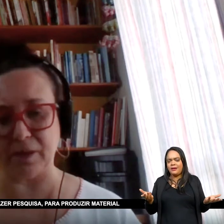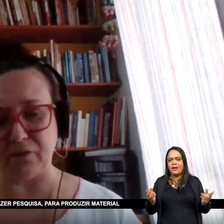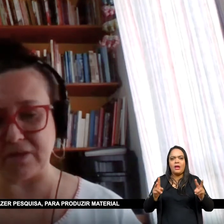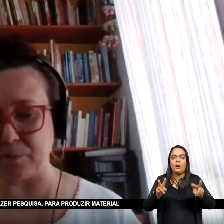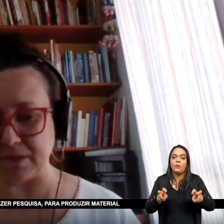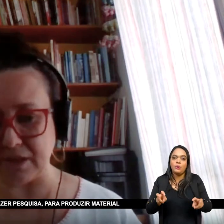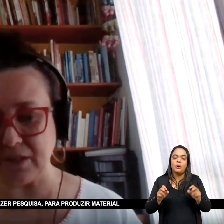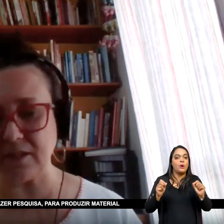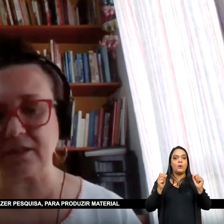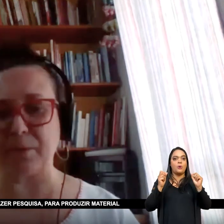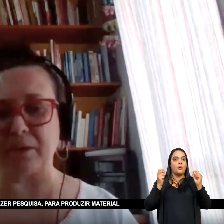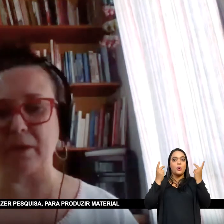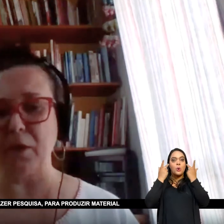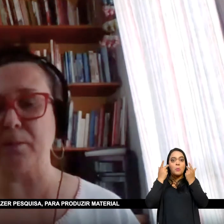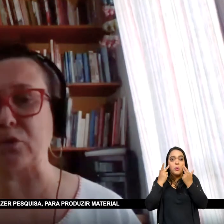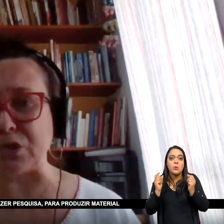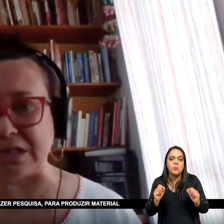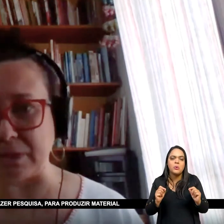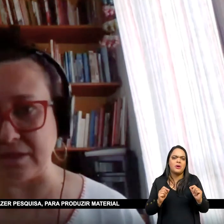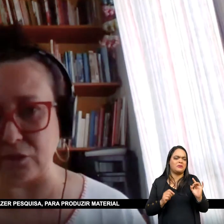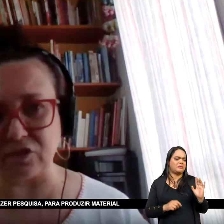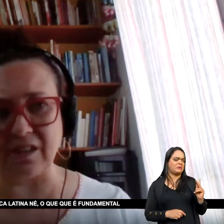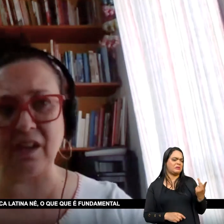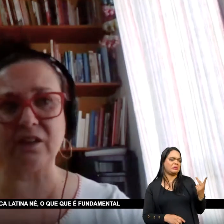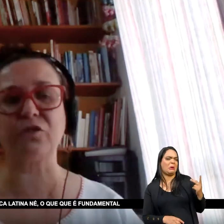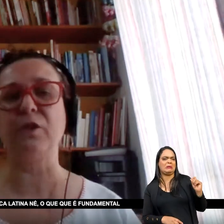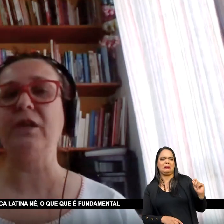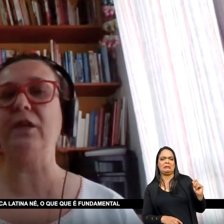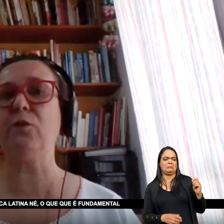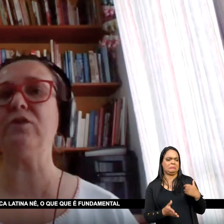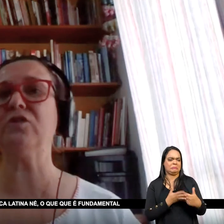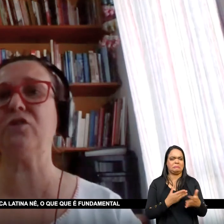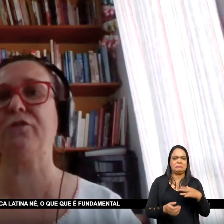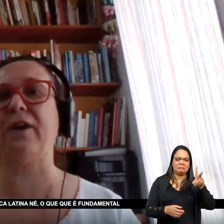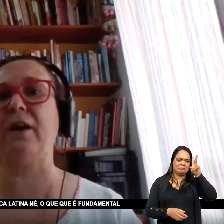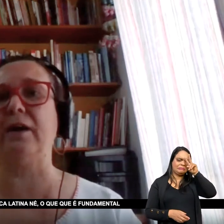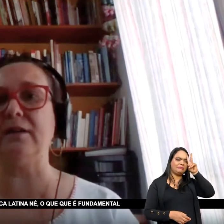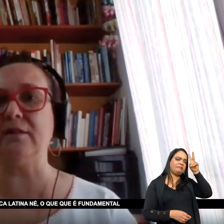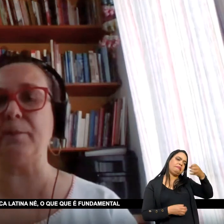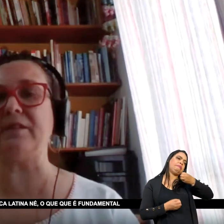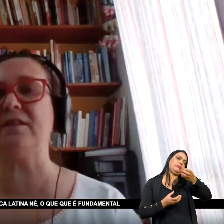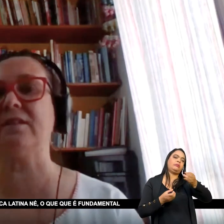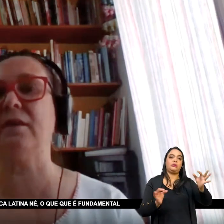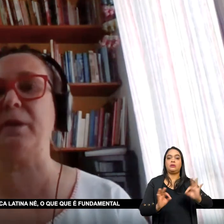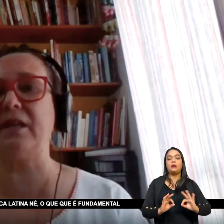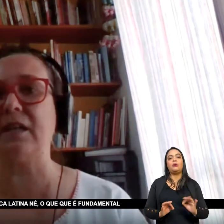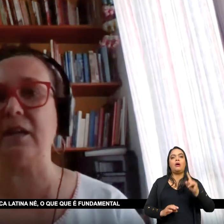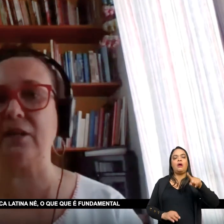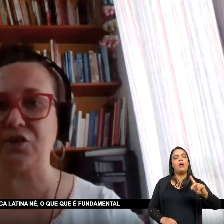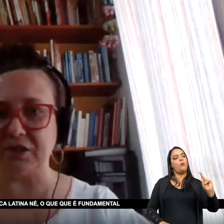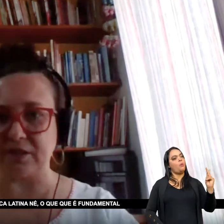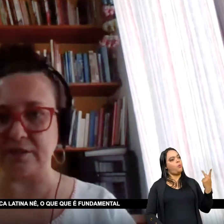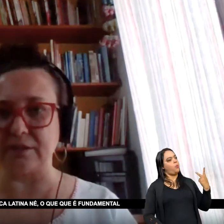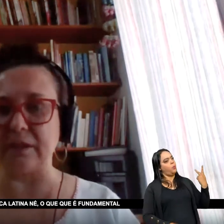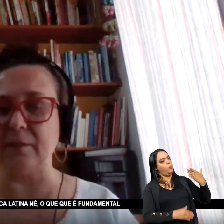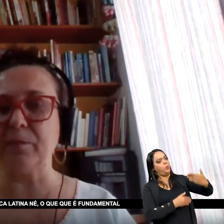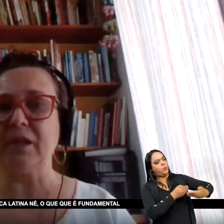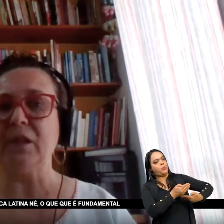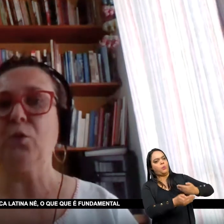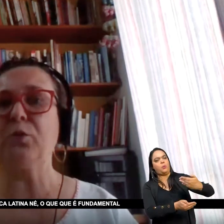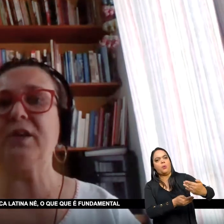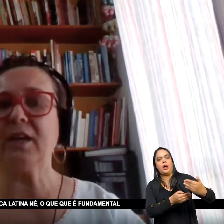pesquisa, para produzir material didático E quando a gente fala independência da América Latina